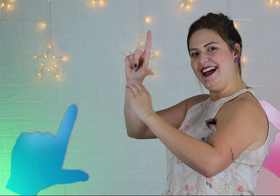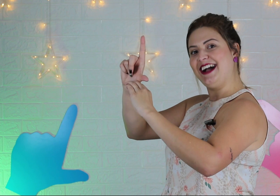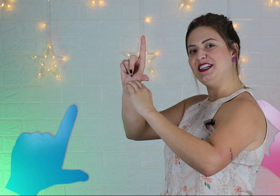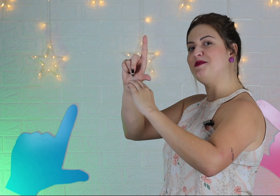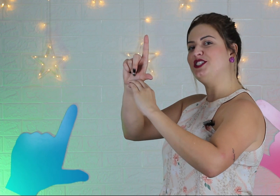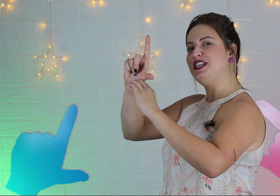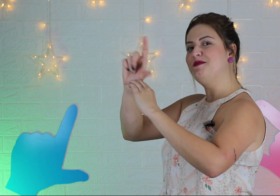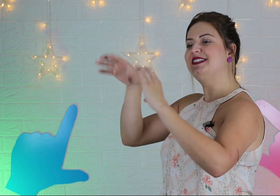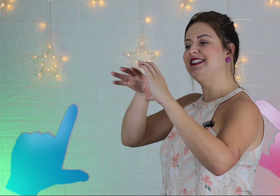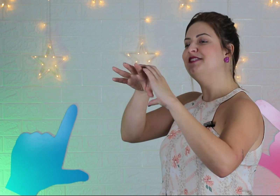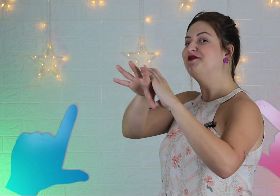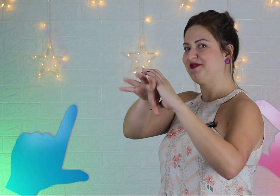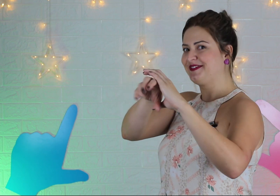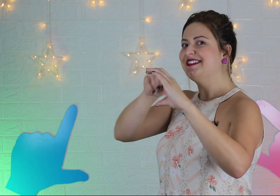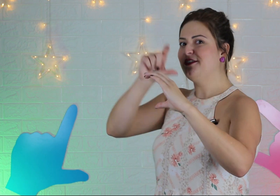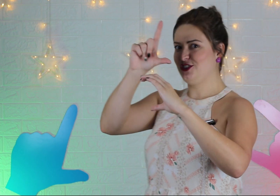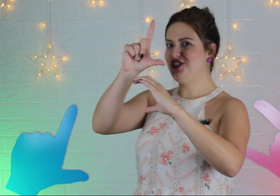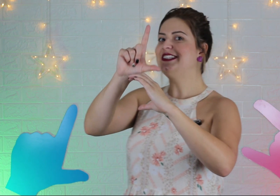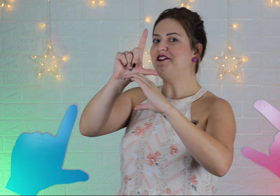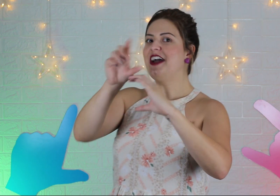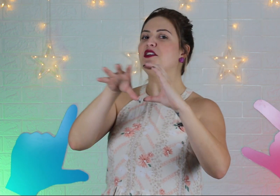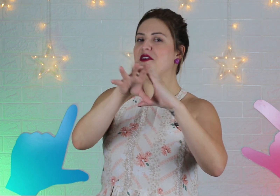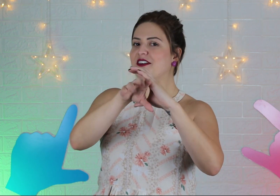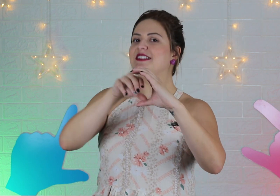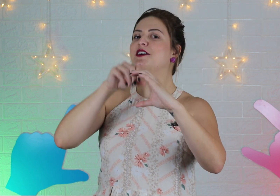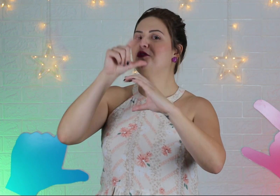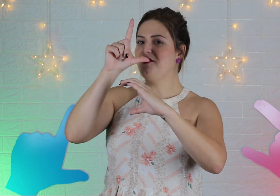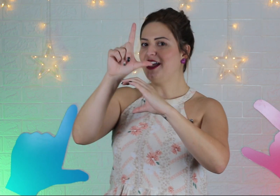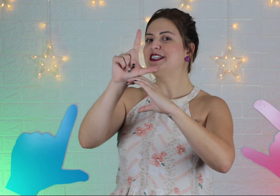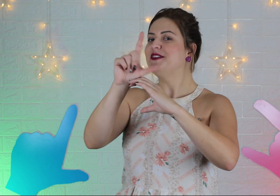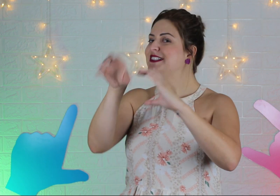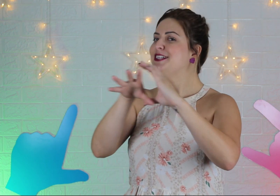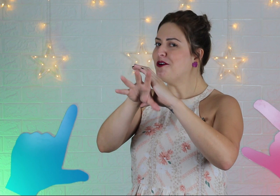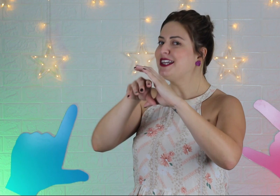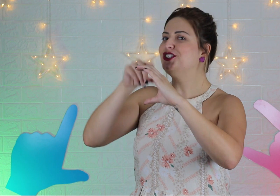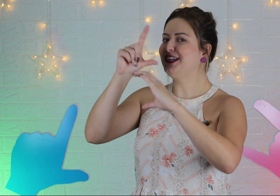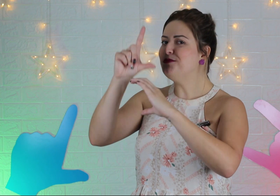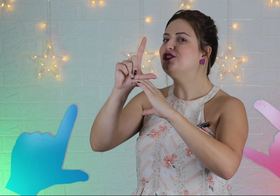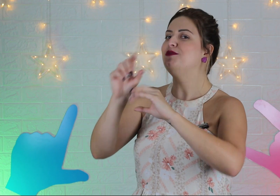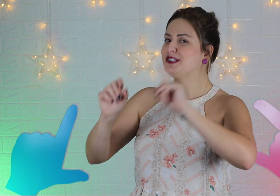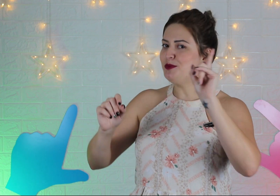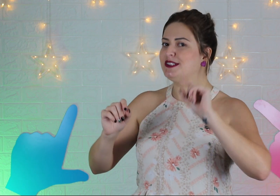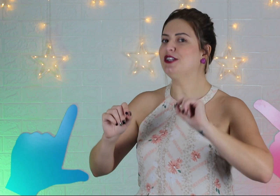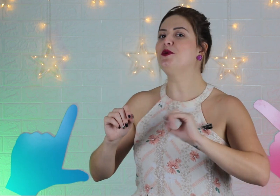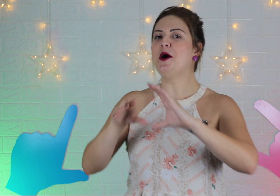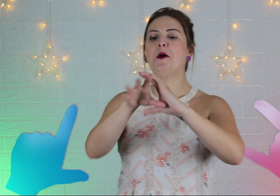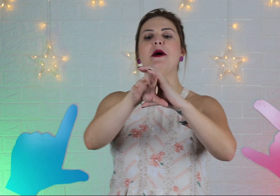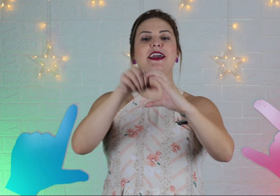Academia de Libras. Vou te desafiar também fazer alguma frase com esse sinal aqui de Academia de Libras e postar no meu arroba, hein?